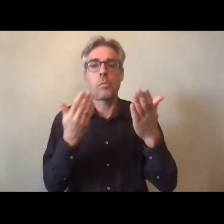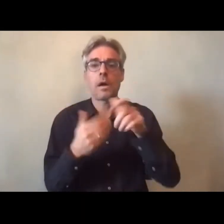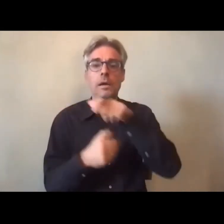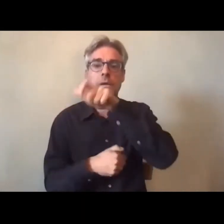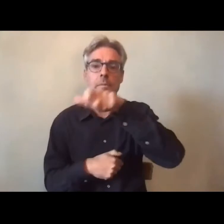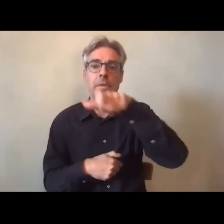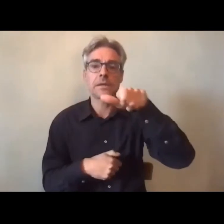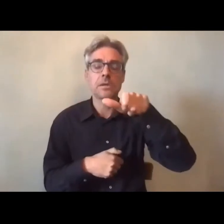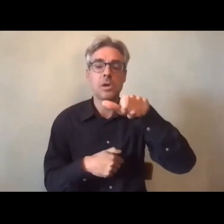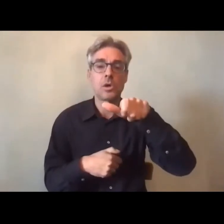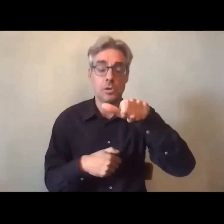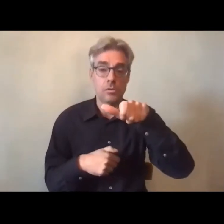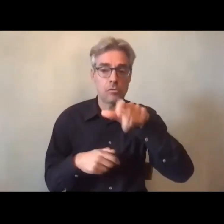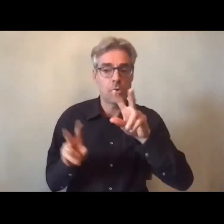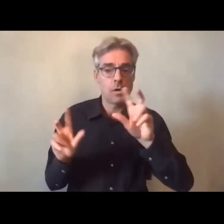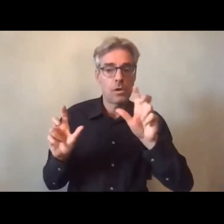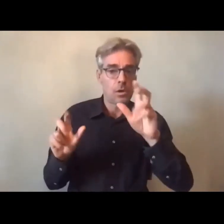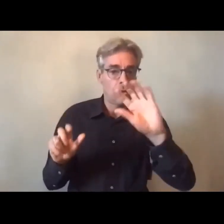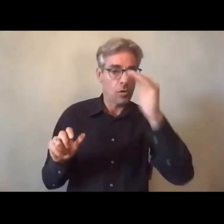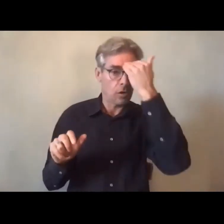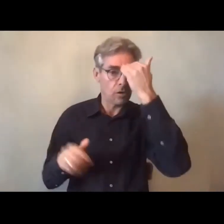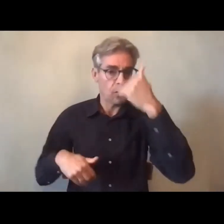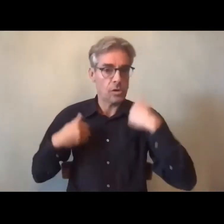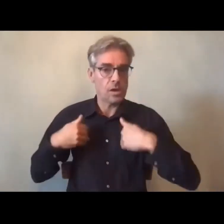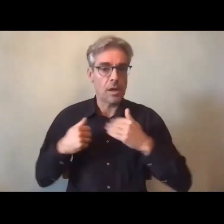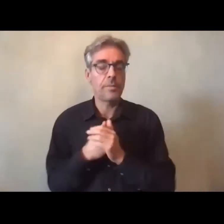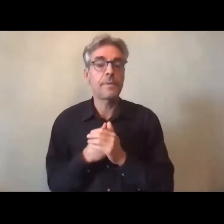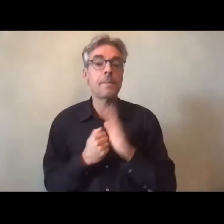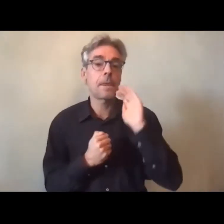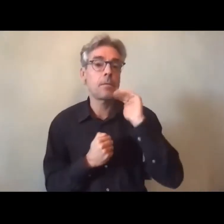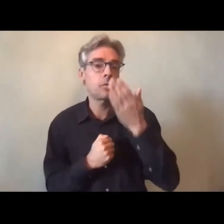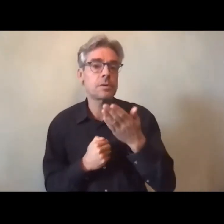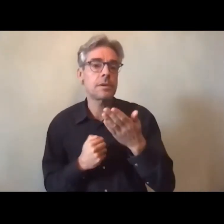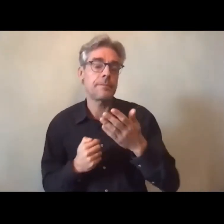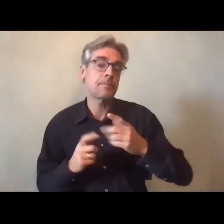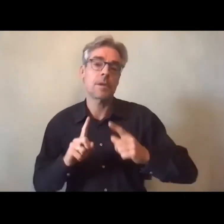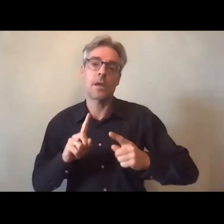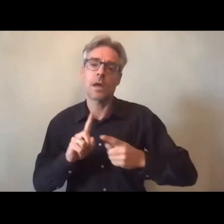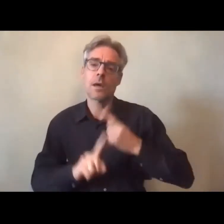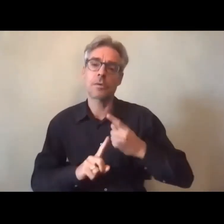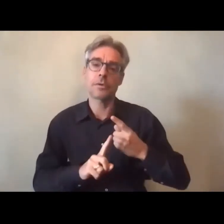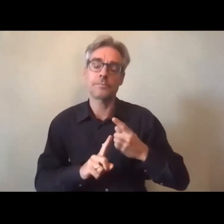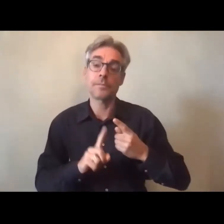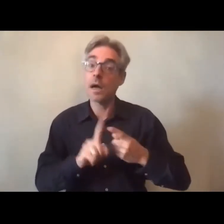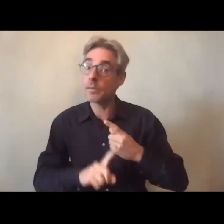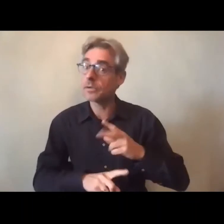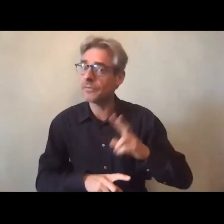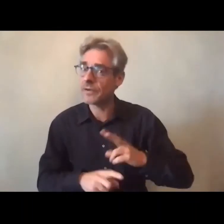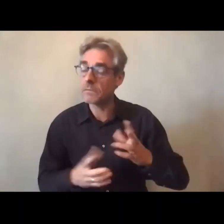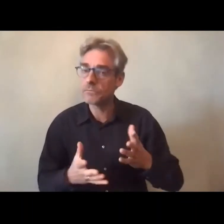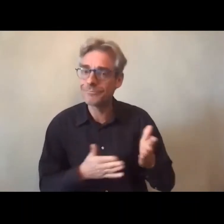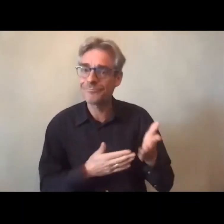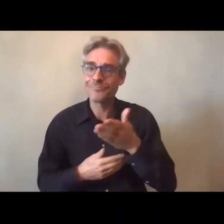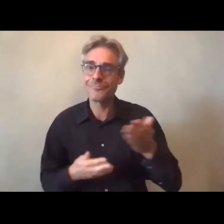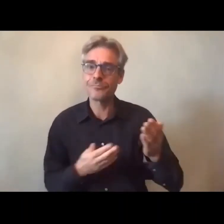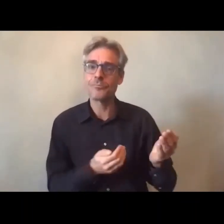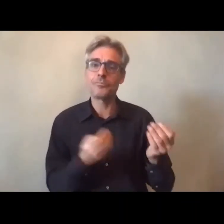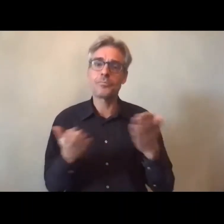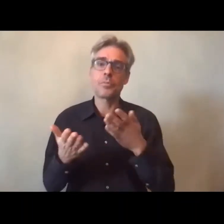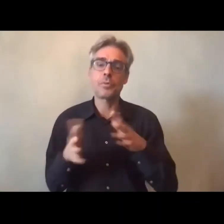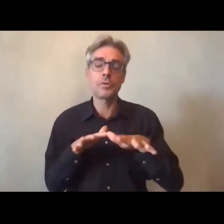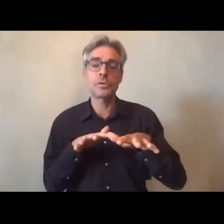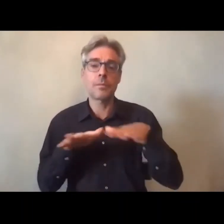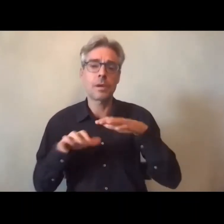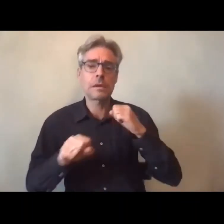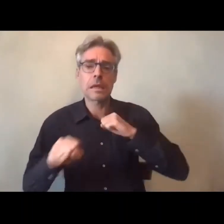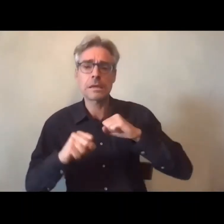qui sont considérées et que de facto il est essentiel de pouvoir proposer des modes d'action